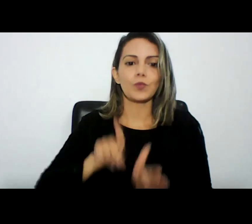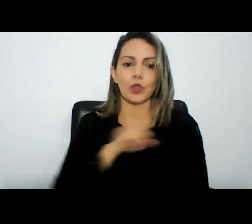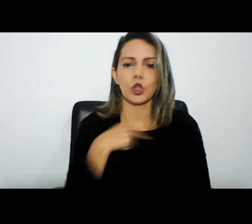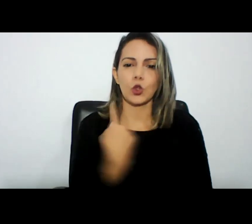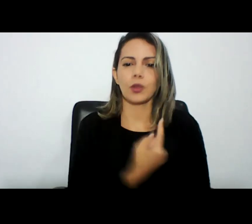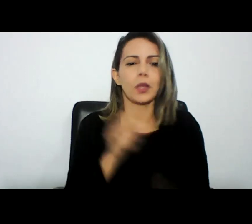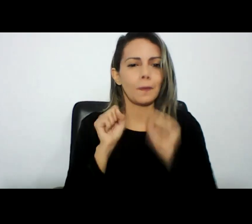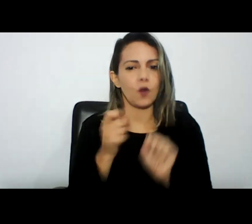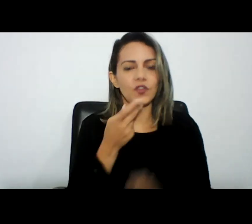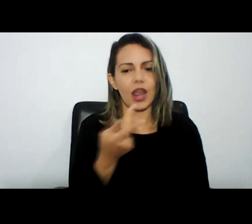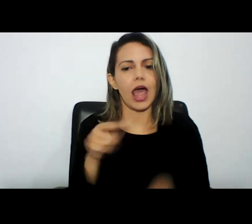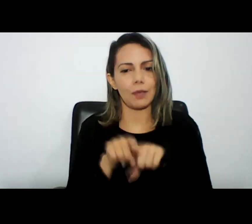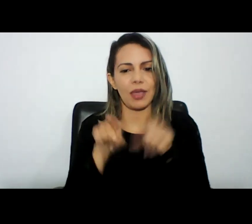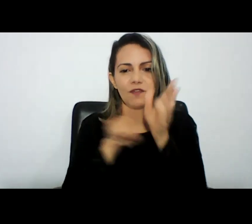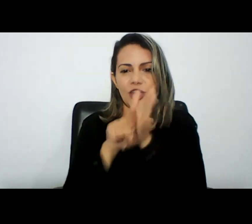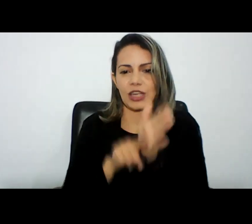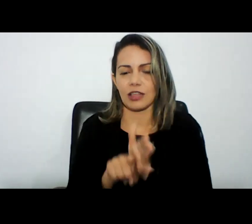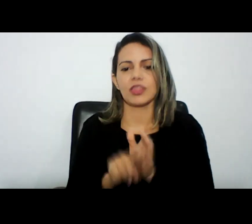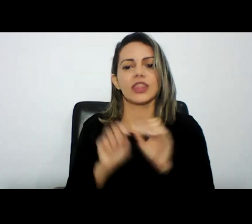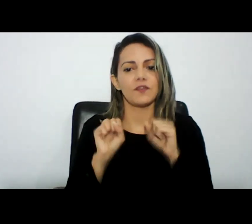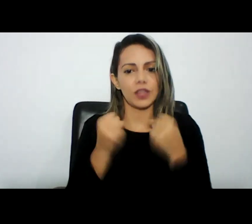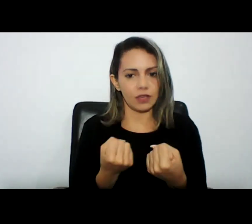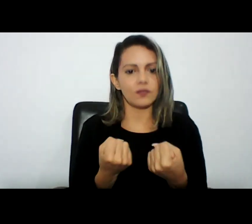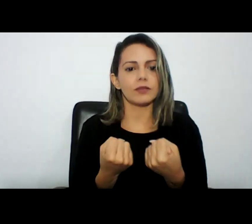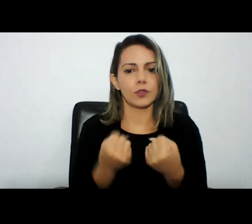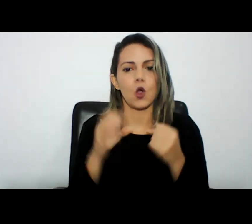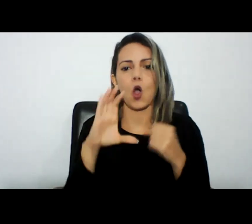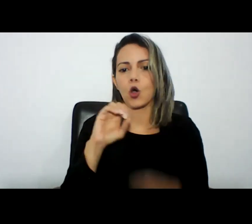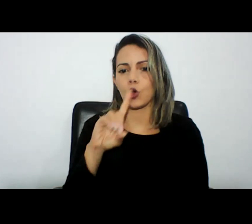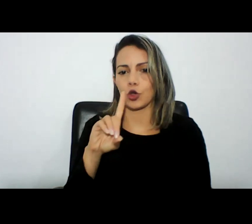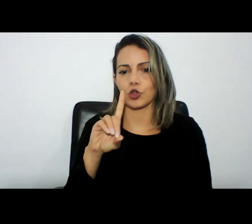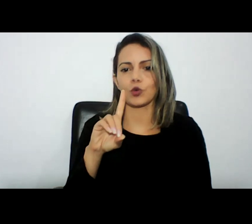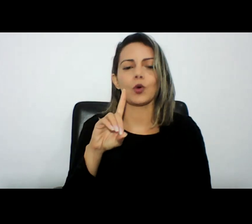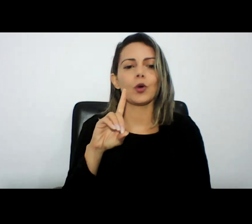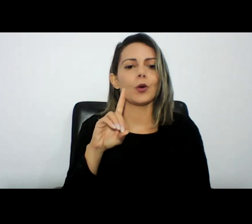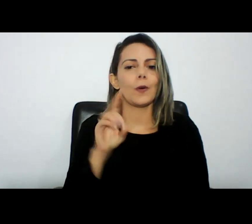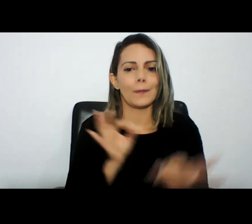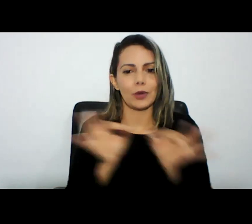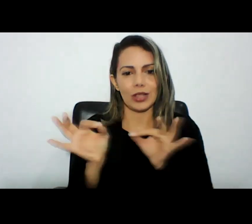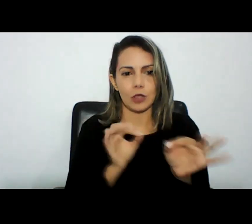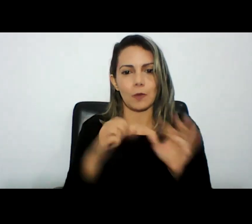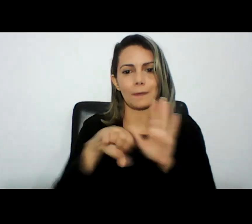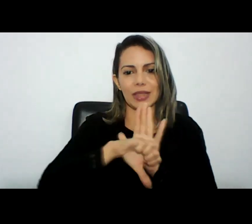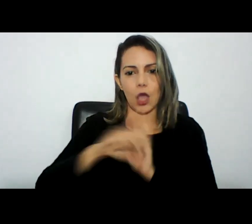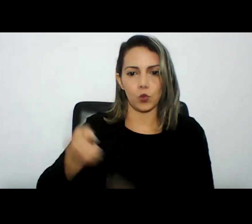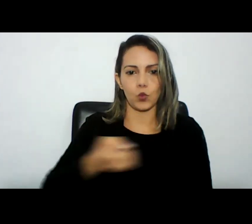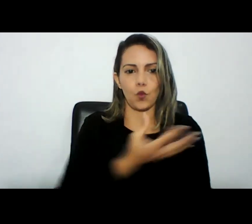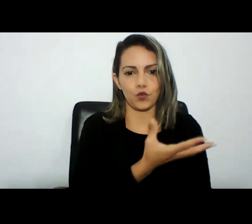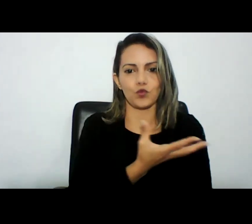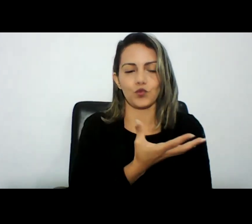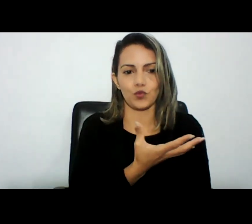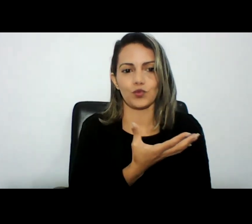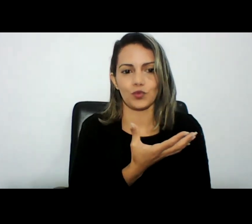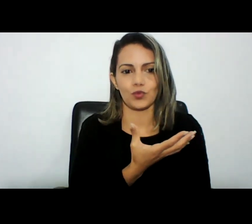investigação defensiva que está lá no código de processo penal novo no PL como